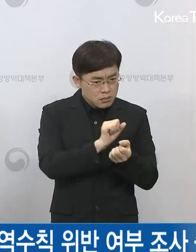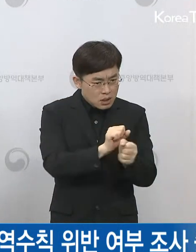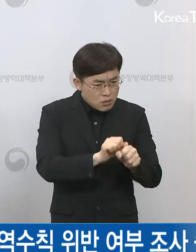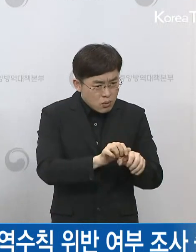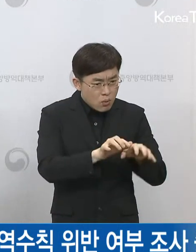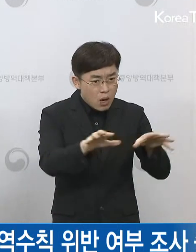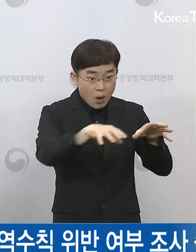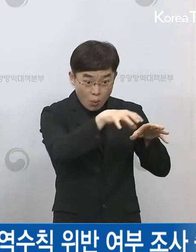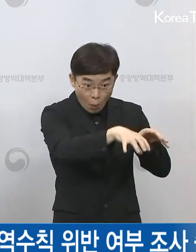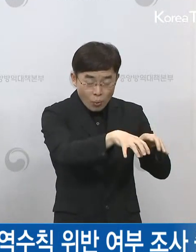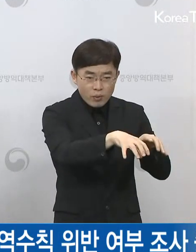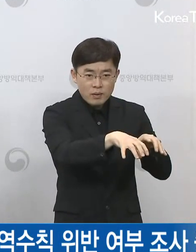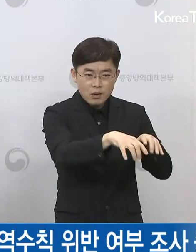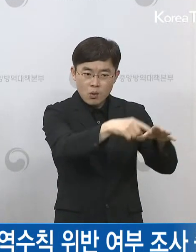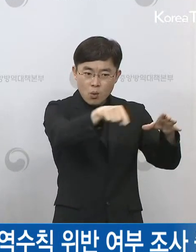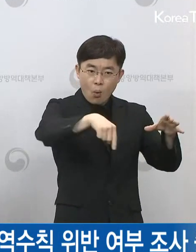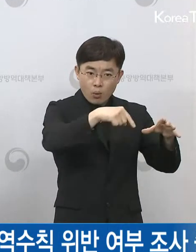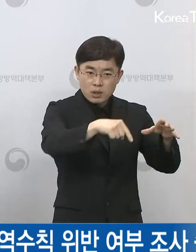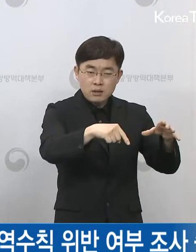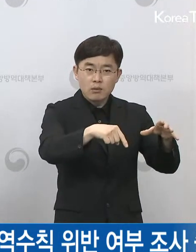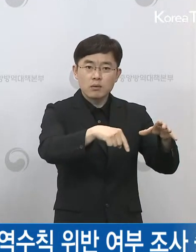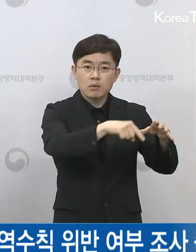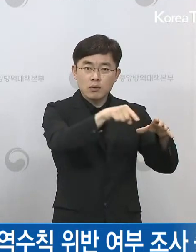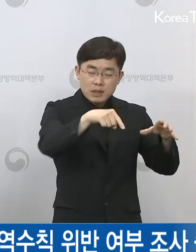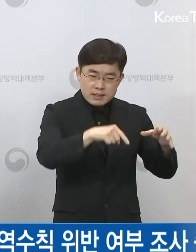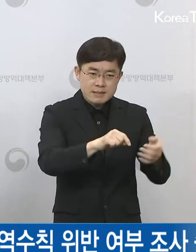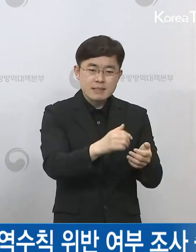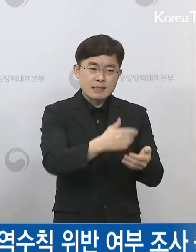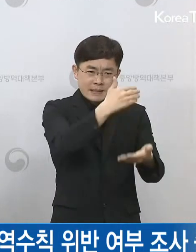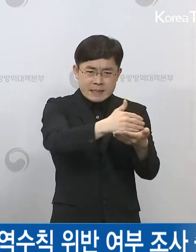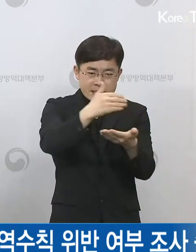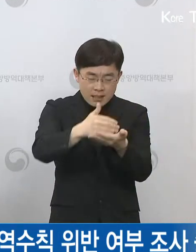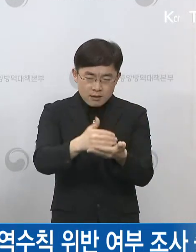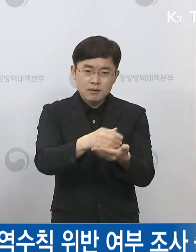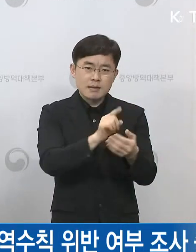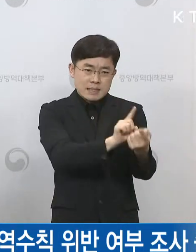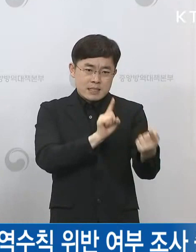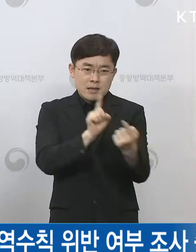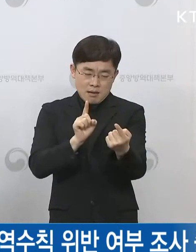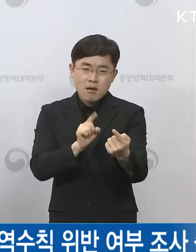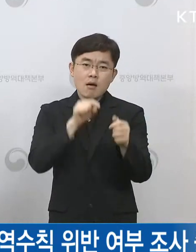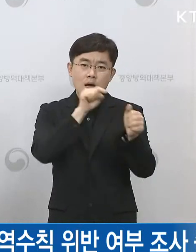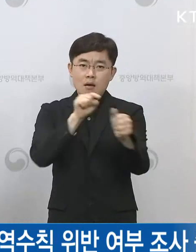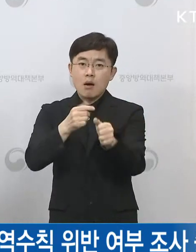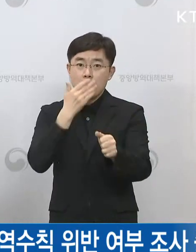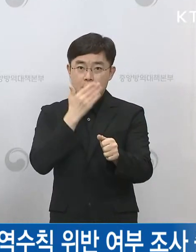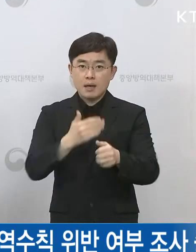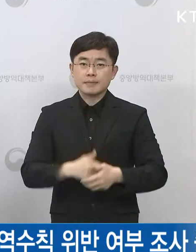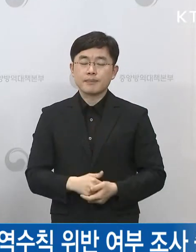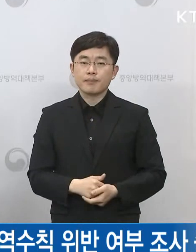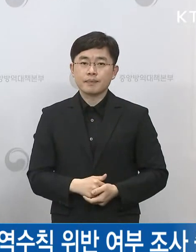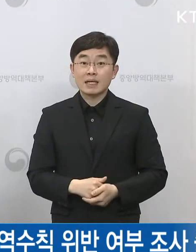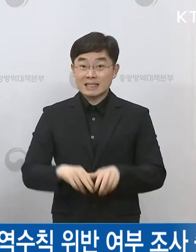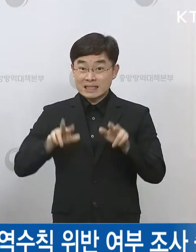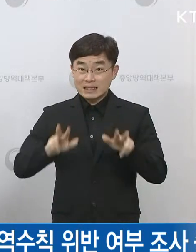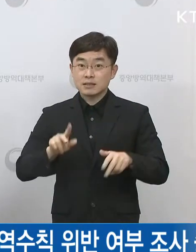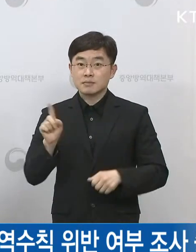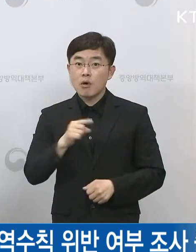강화하는 것도 검토할 필요가 있다고 판단하고 있습니다. 현재는 수도권 중심으로 해서